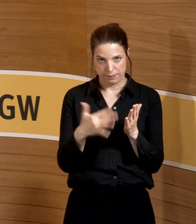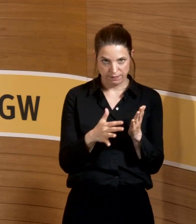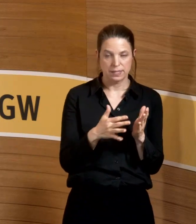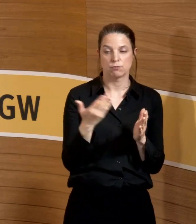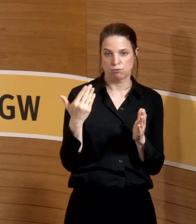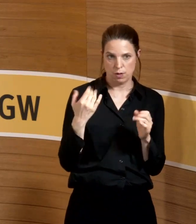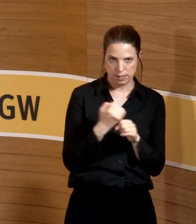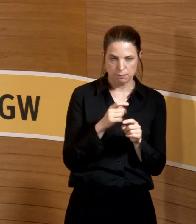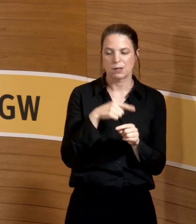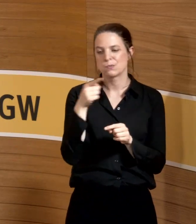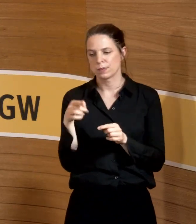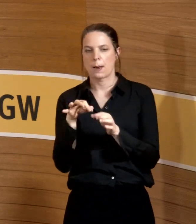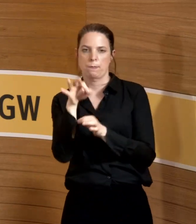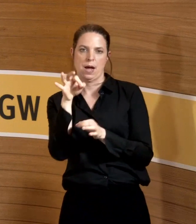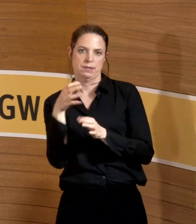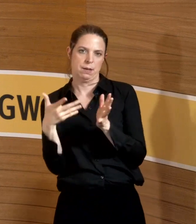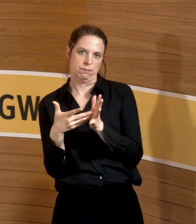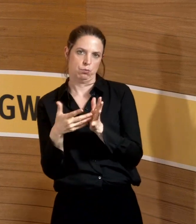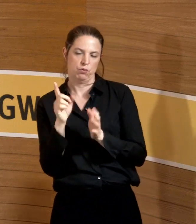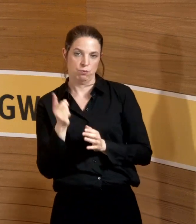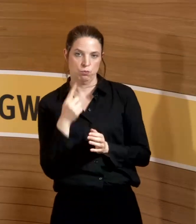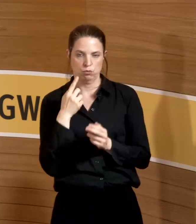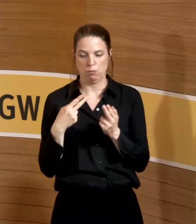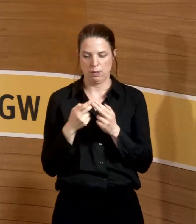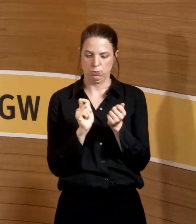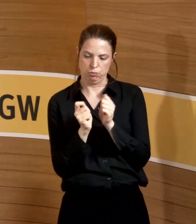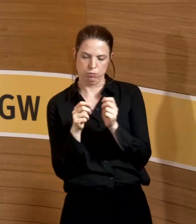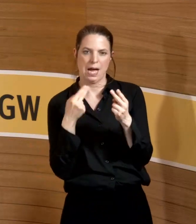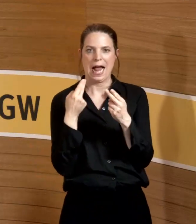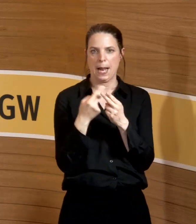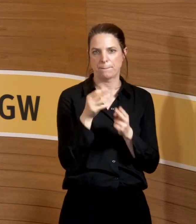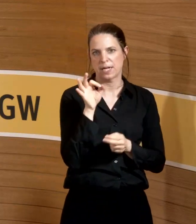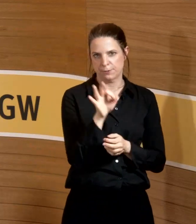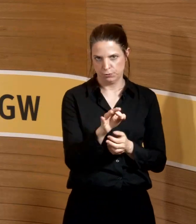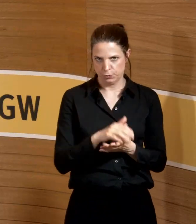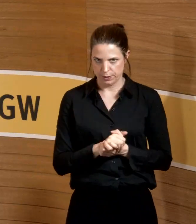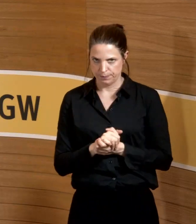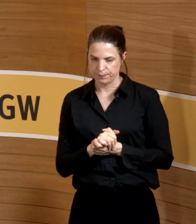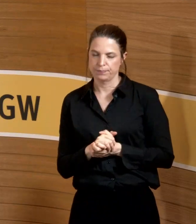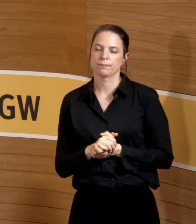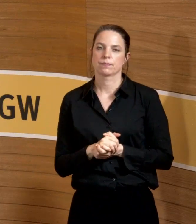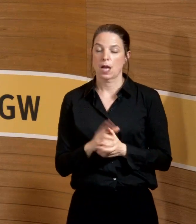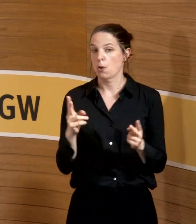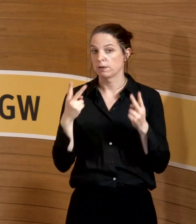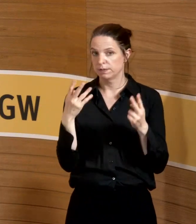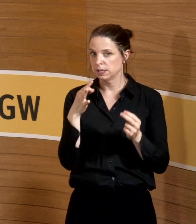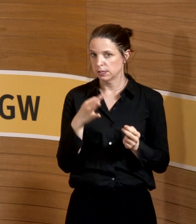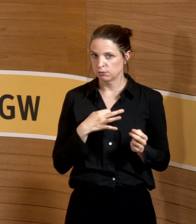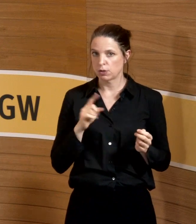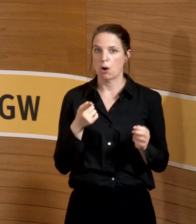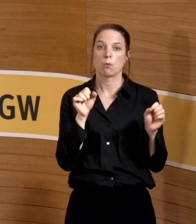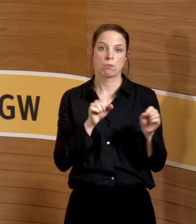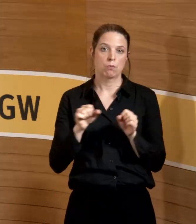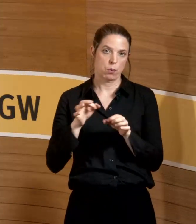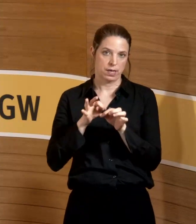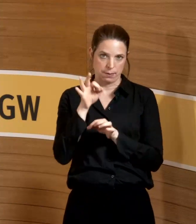den Maßnahmen. Da sind, das ist das, was wir sozusagen zusätzlich haben, was ich auch ganz wichtig finde, mögliche